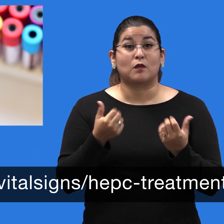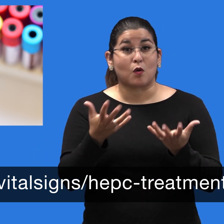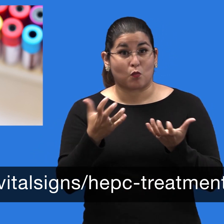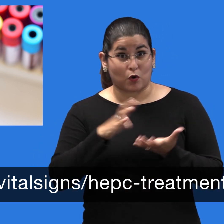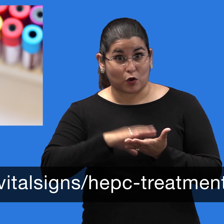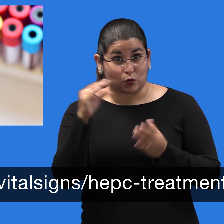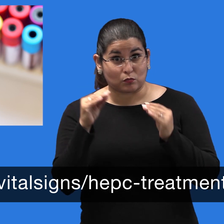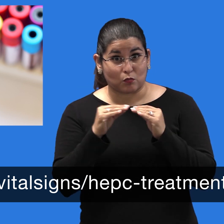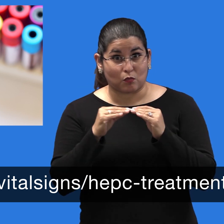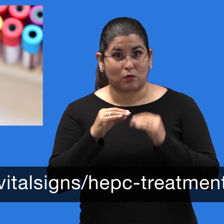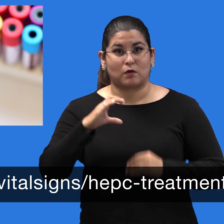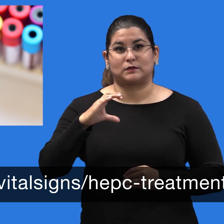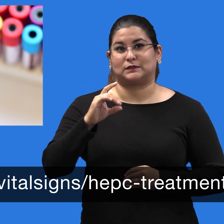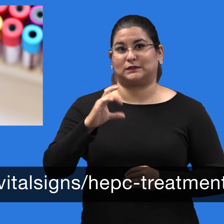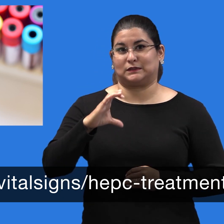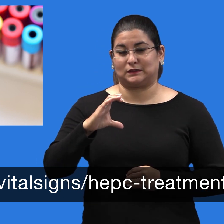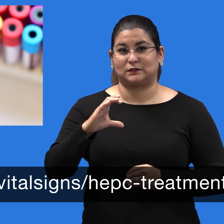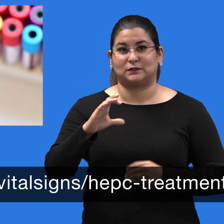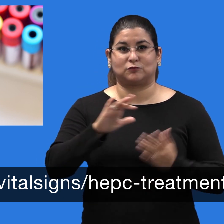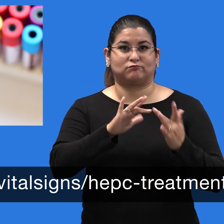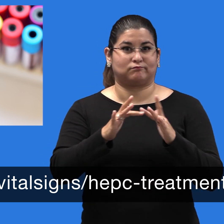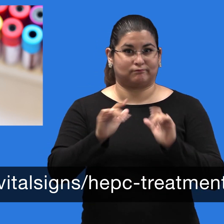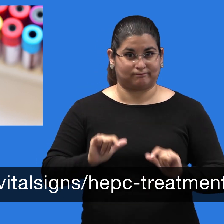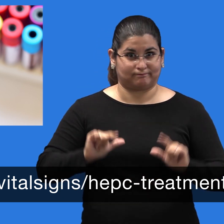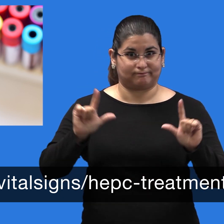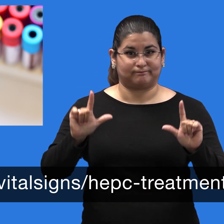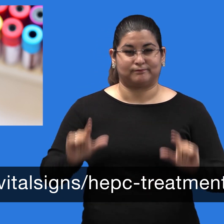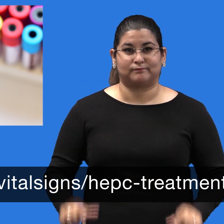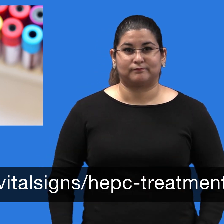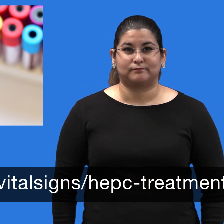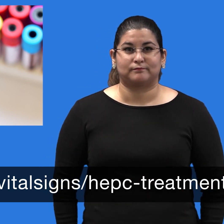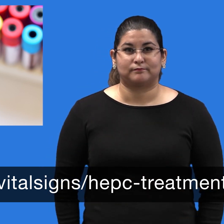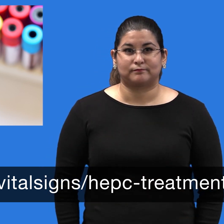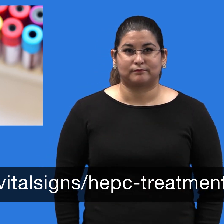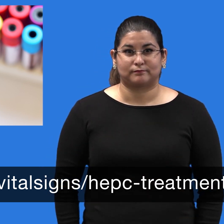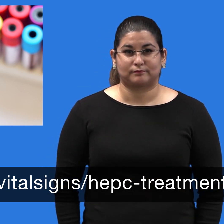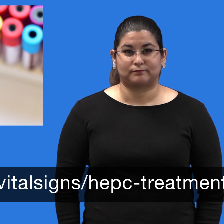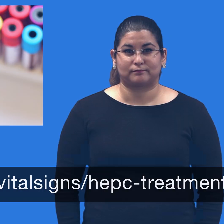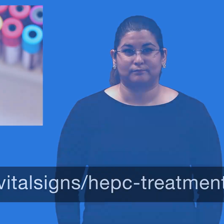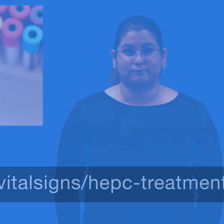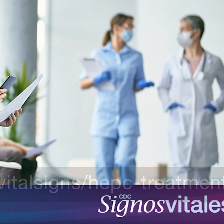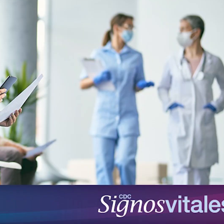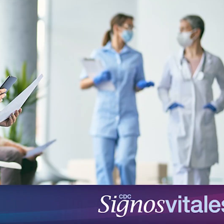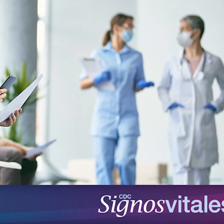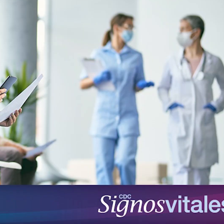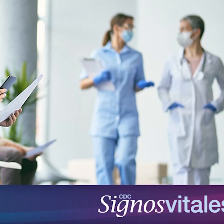.cdc.gov.vitalsigns.hepc-treatment.